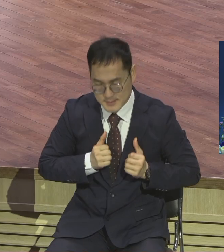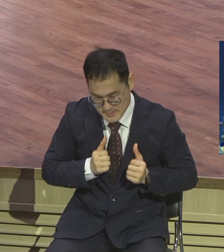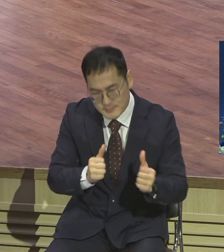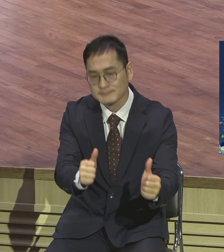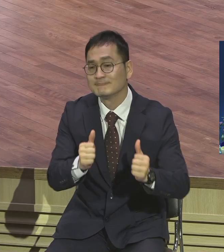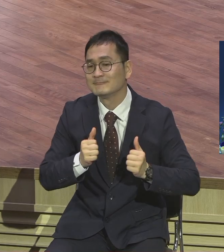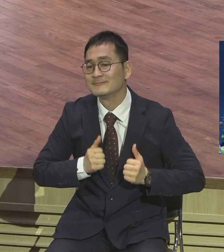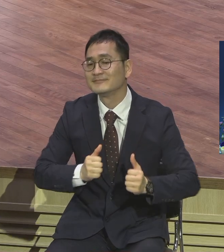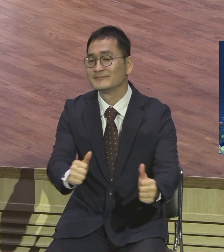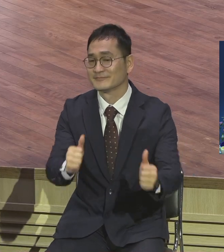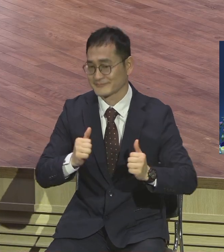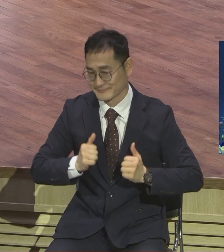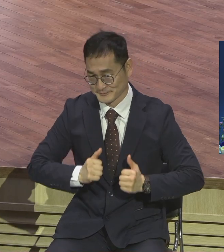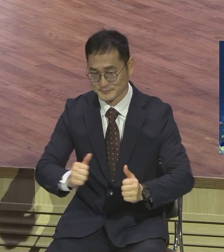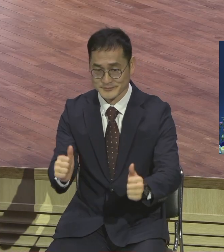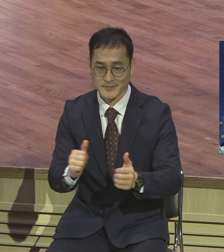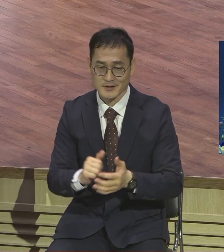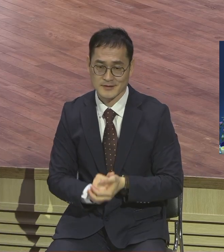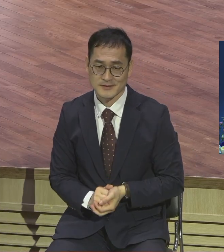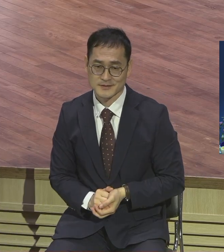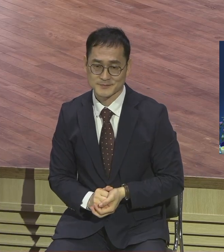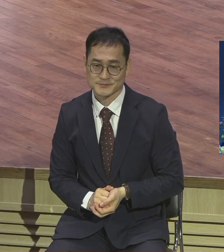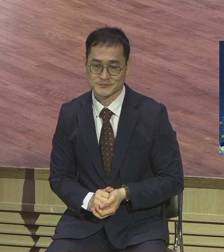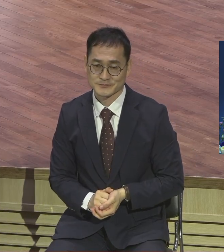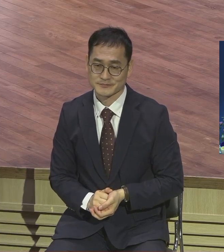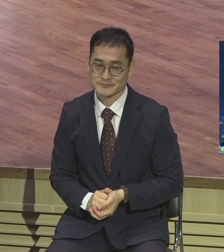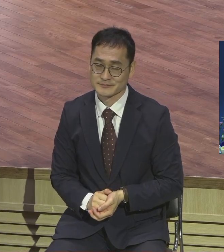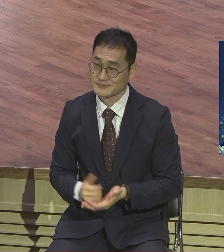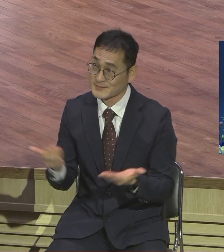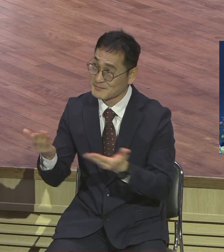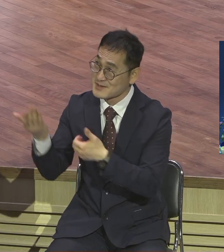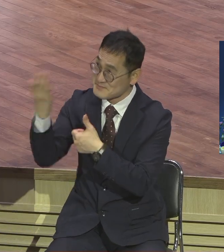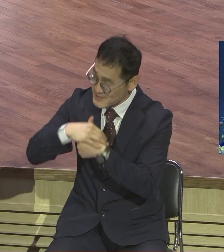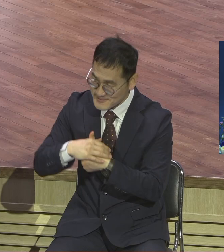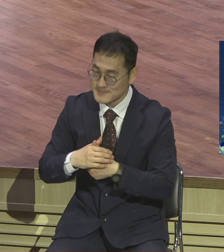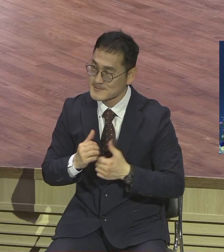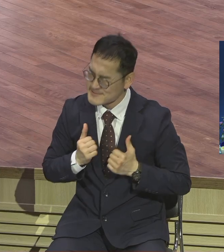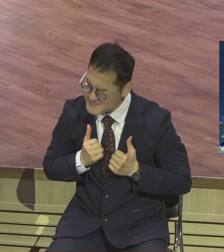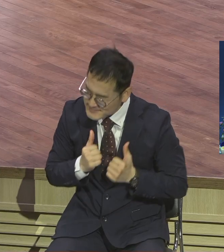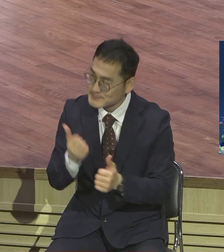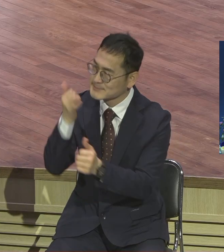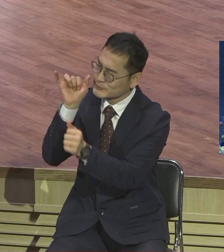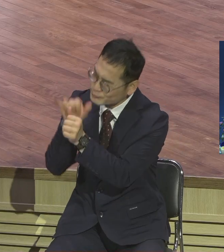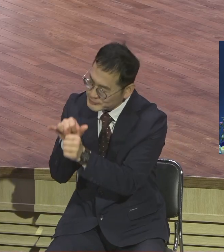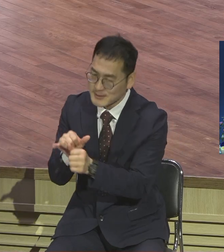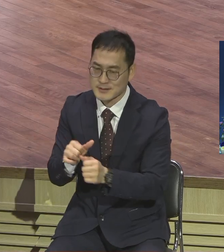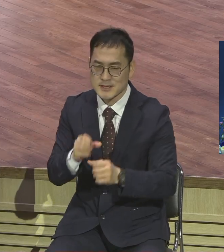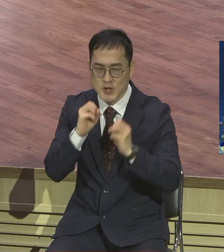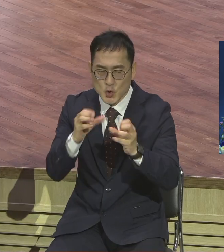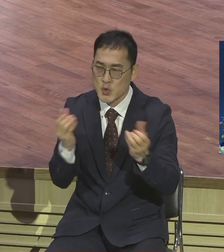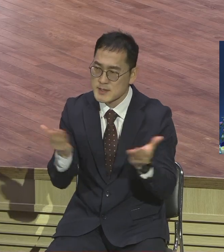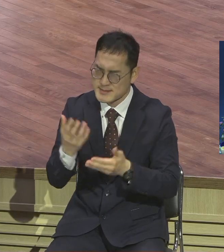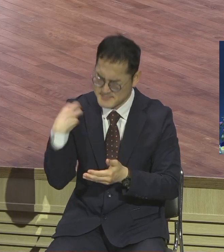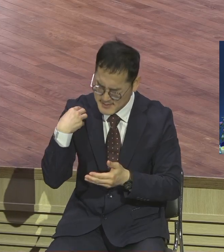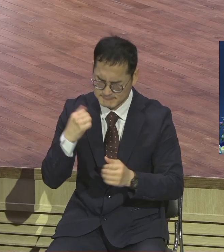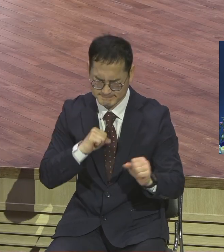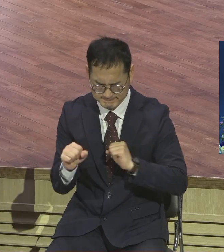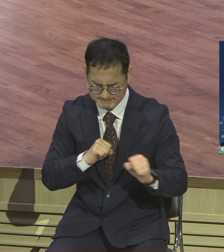하나님께서 주시는 이 직분 따라 충성했더니 내가 보험을 전했더니 내가 성교한다 헌신했더니 이상하게 하나님이